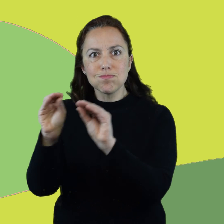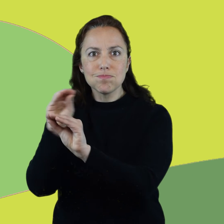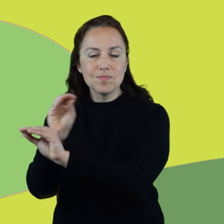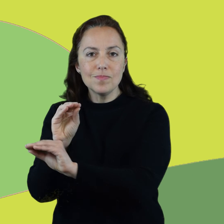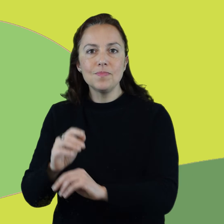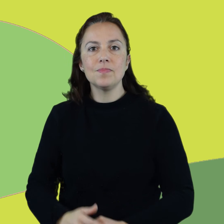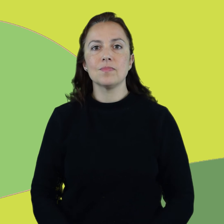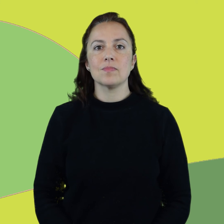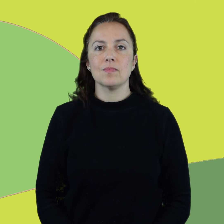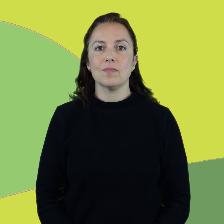1. ¿Qué? 2. ¿Qué? 2.